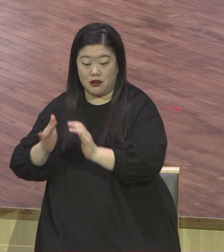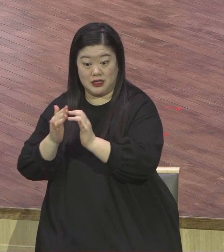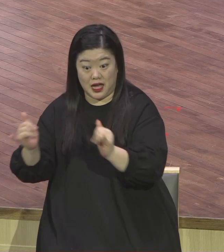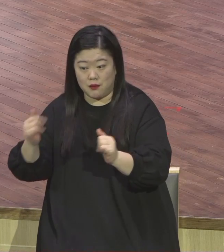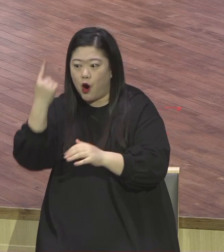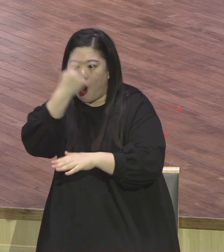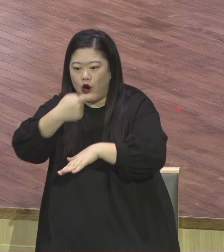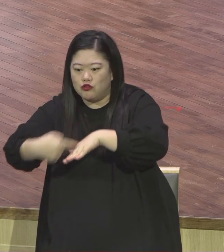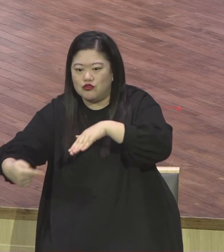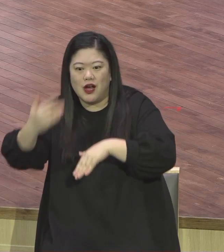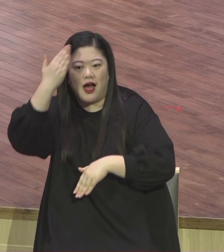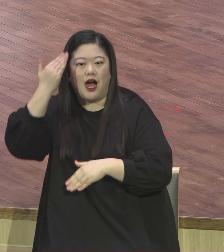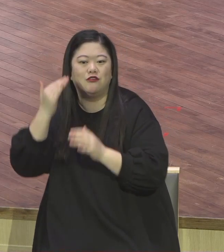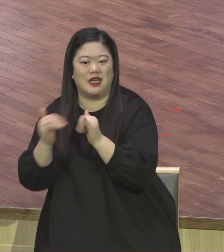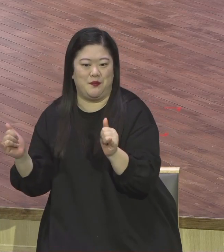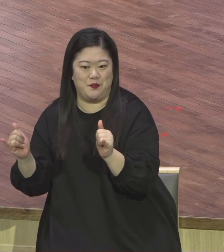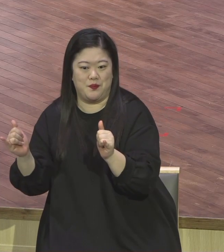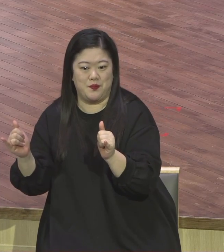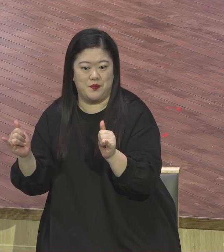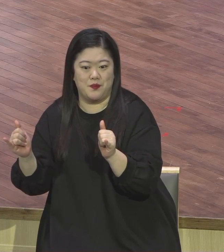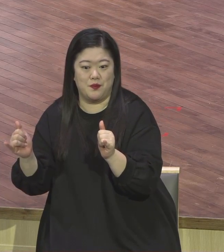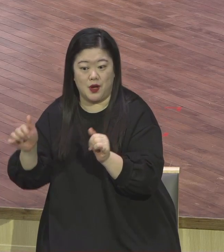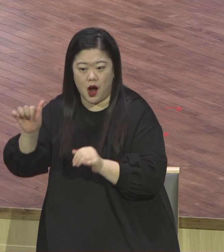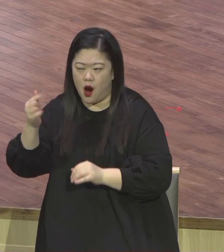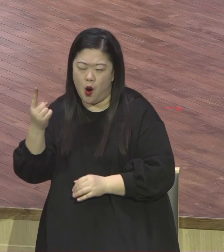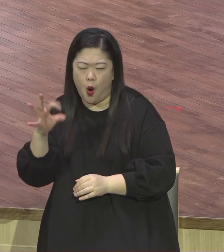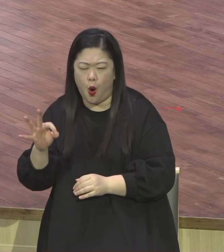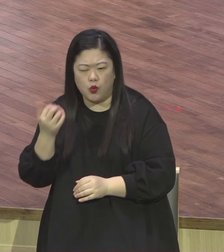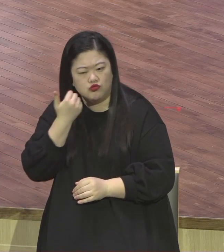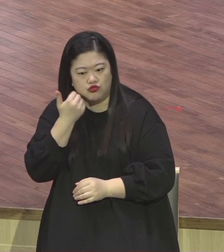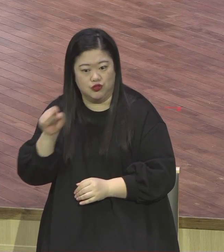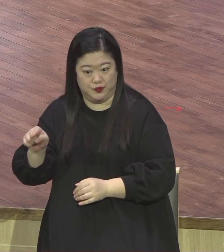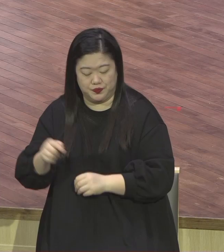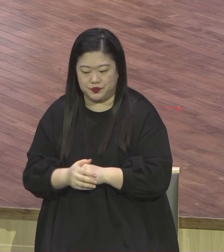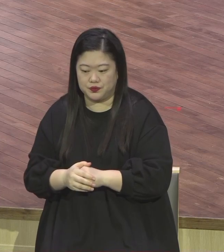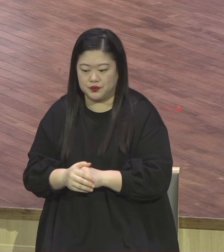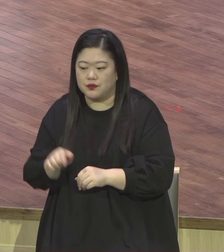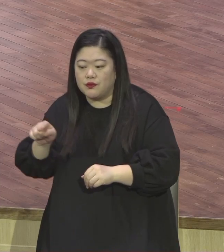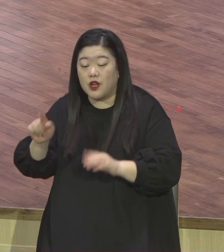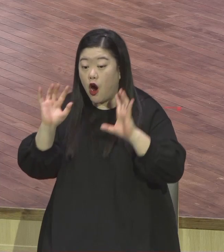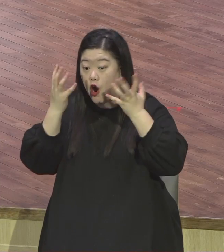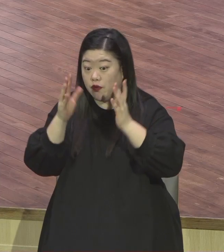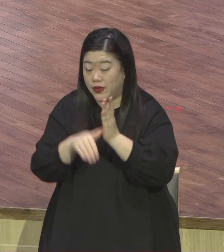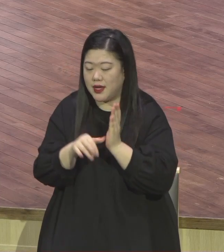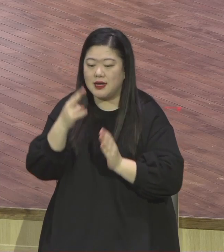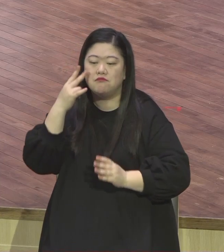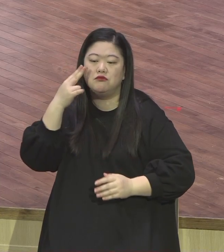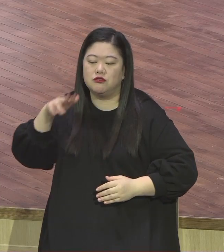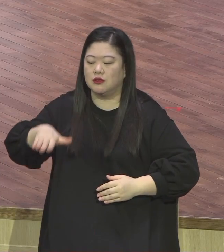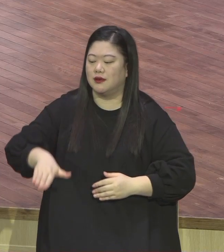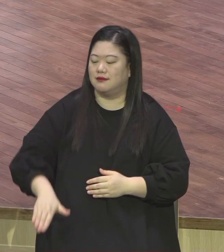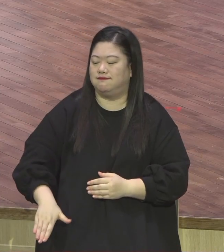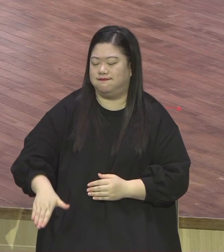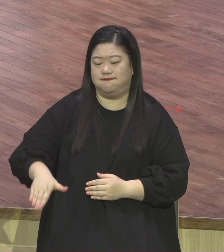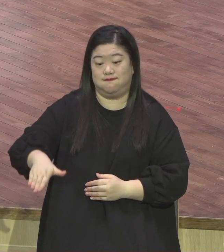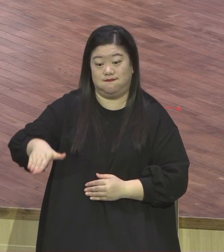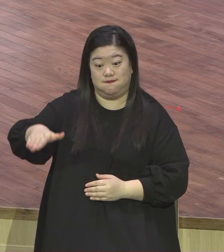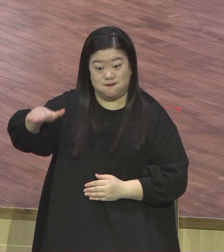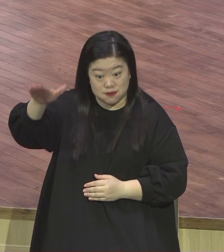이 사람이 유년 시절에는 어렸어 시카고에서 그래서 보냈기 때문에 한국말 하나도 할 줄